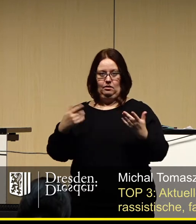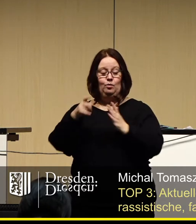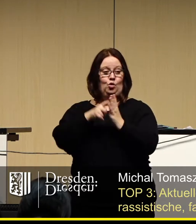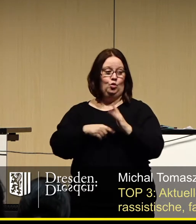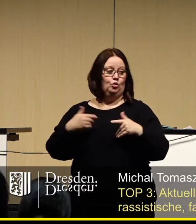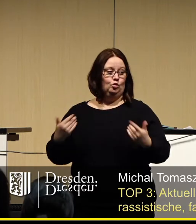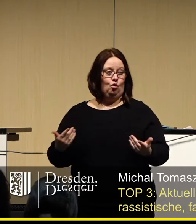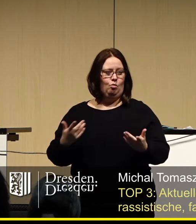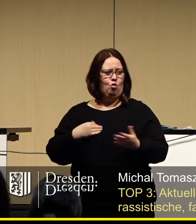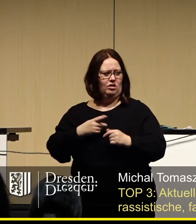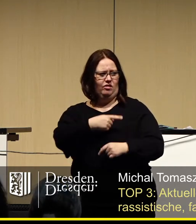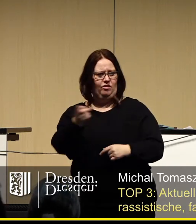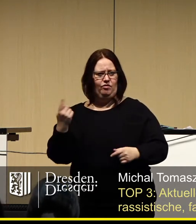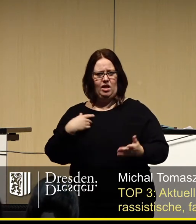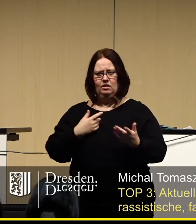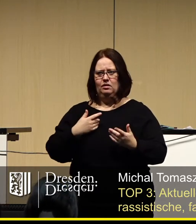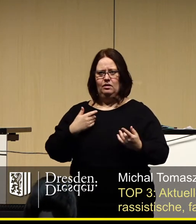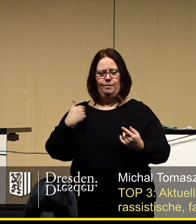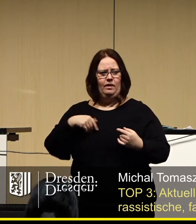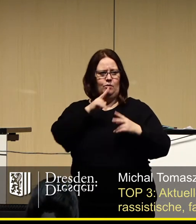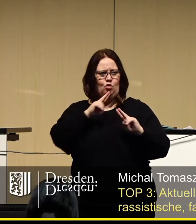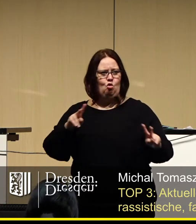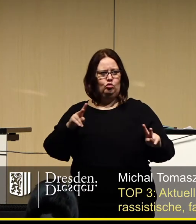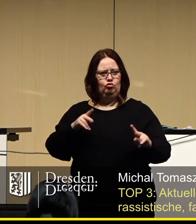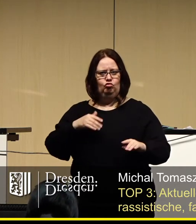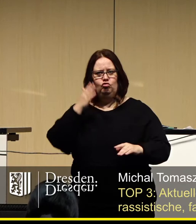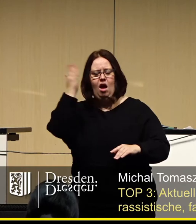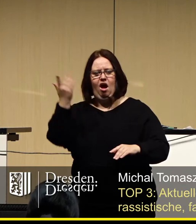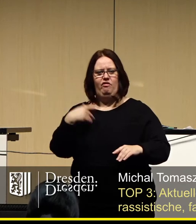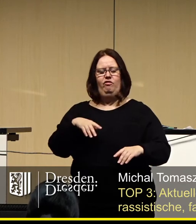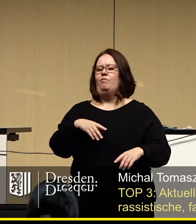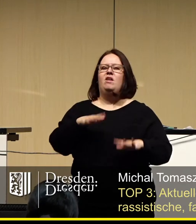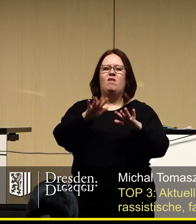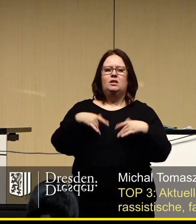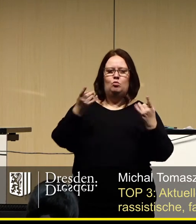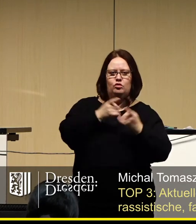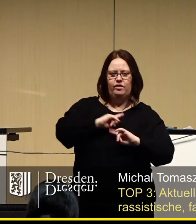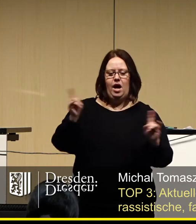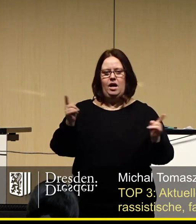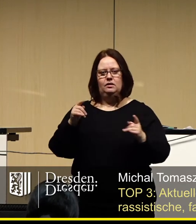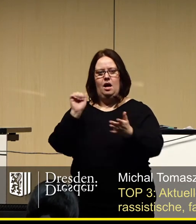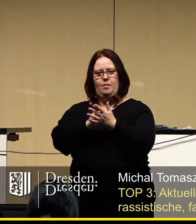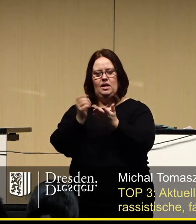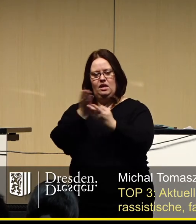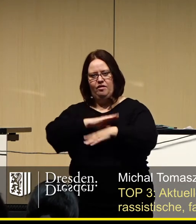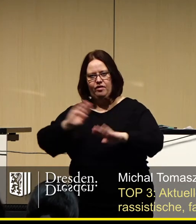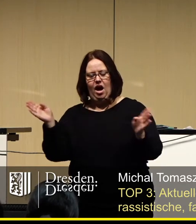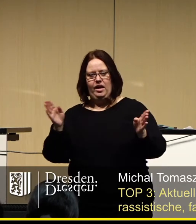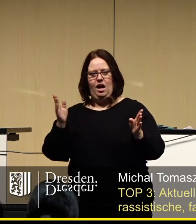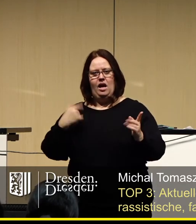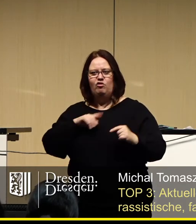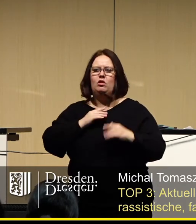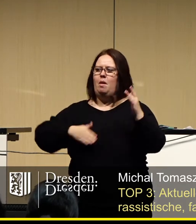Sie könnten nicht mehr ruhig schlafen, Hilbert, wenn Versammlungsfreiheit, Pressefreiheit oder Reisefreiheit von Mehrheitsverhältnissen